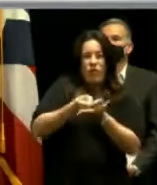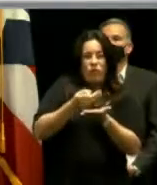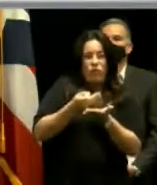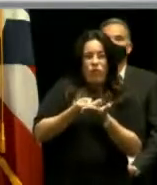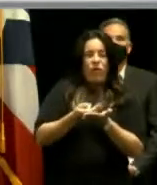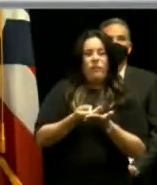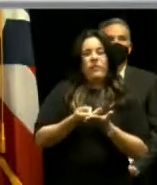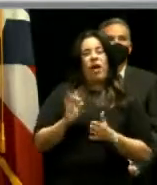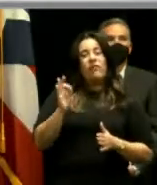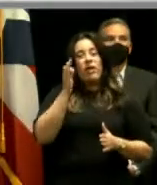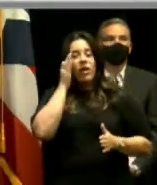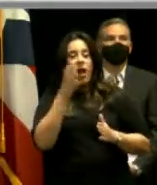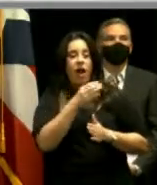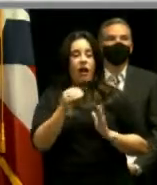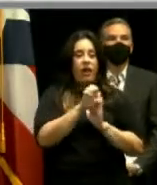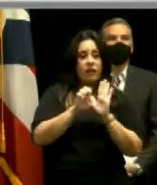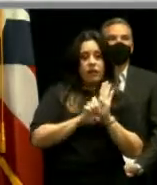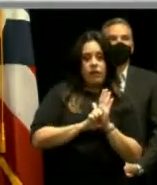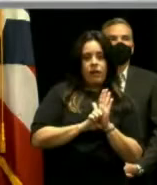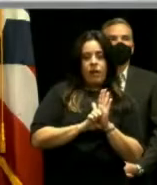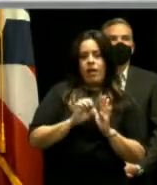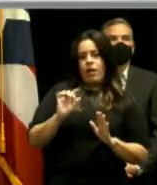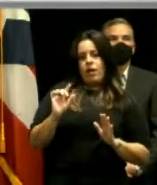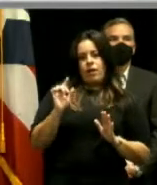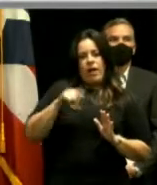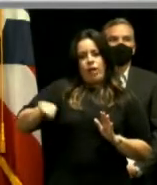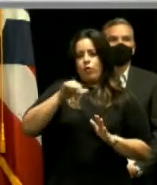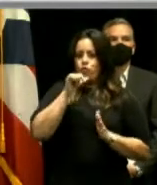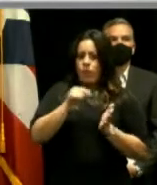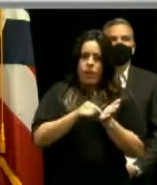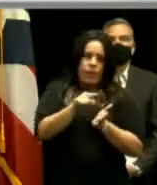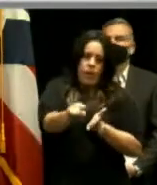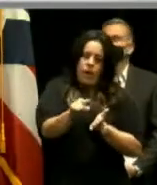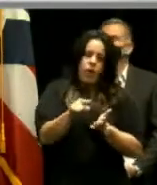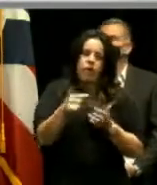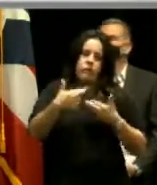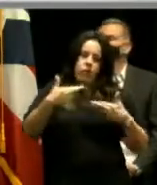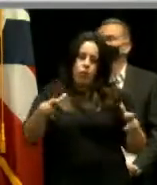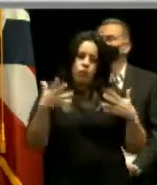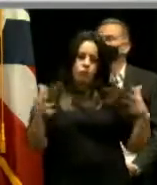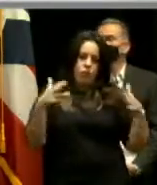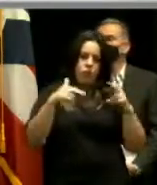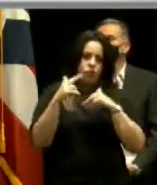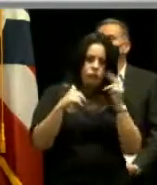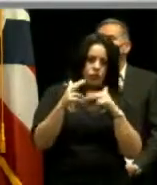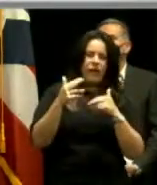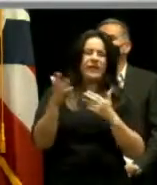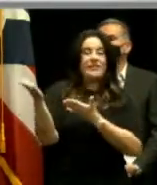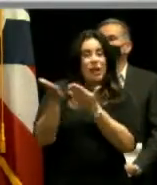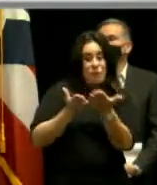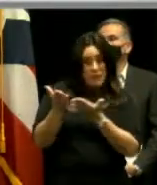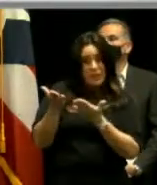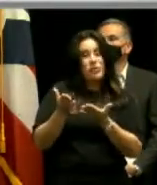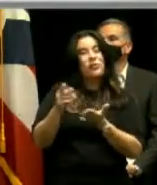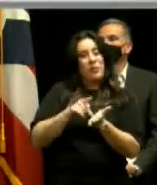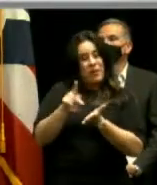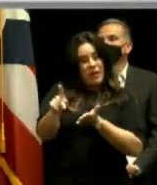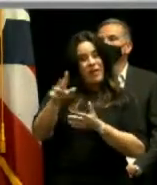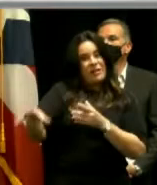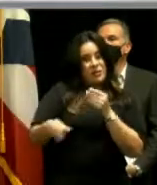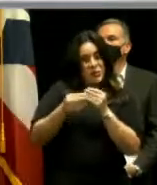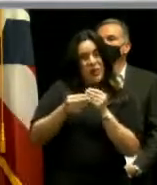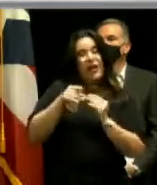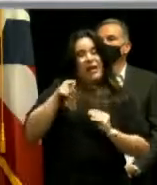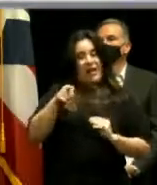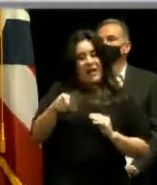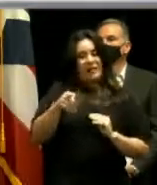estatales. Porque el gobierno federal no va a pagar posteriormente que la sala esté construida los servicios que se dan allí. Esa es una función que le